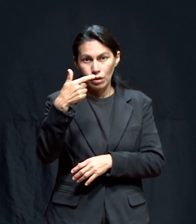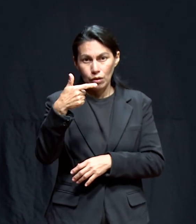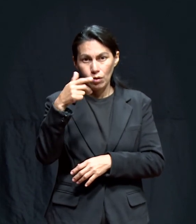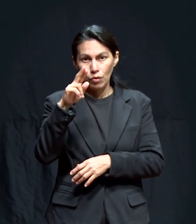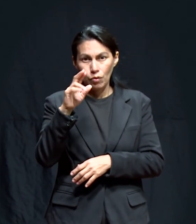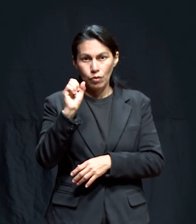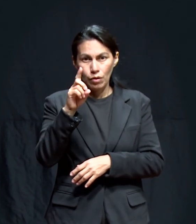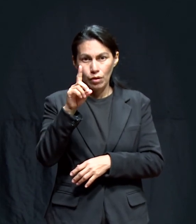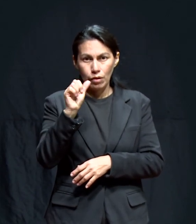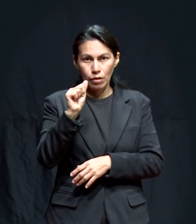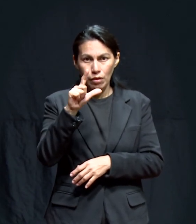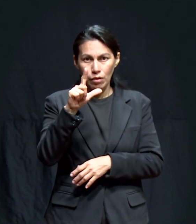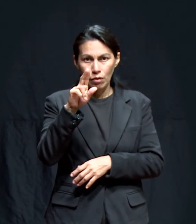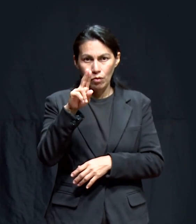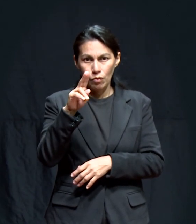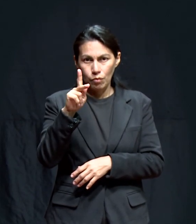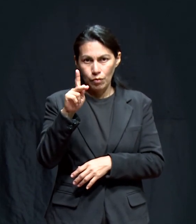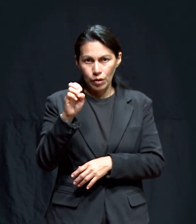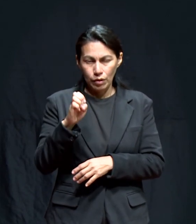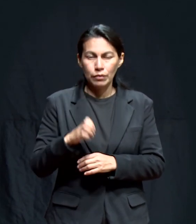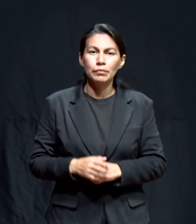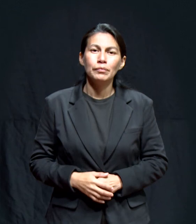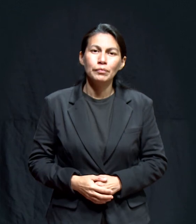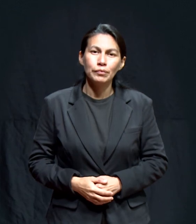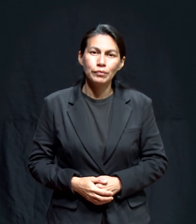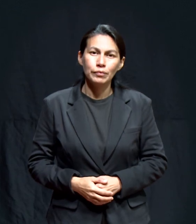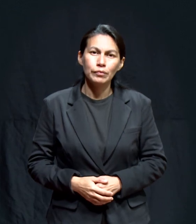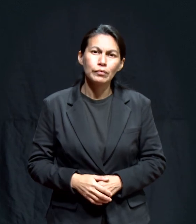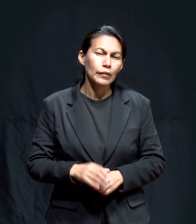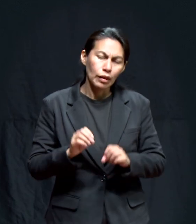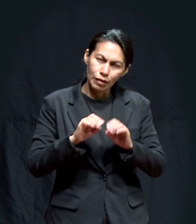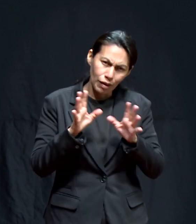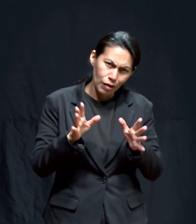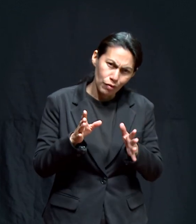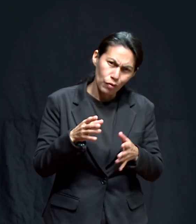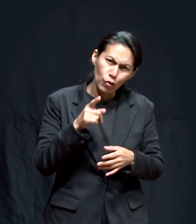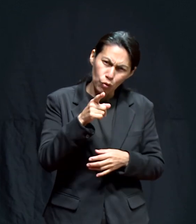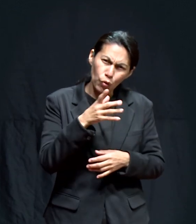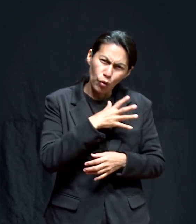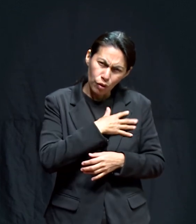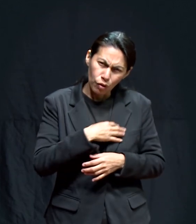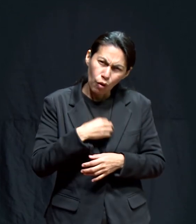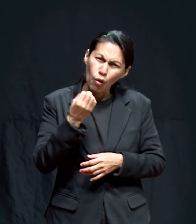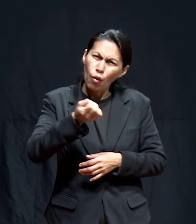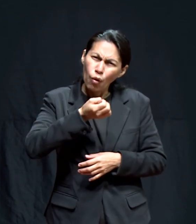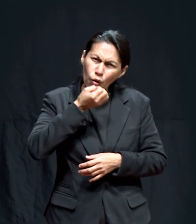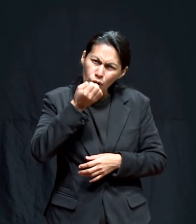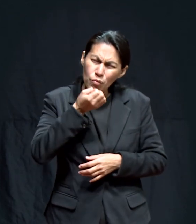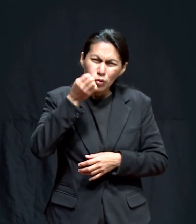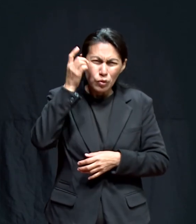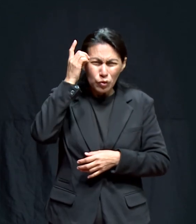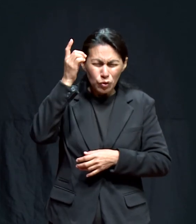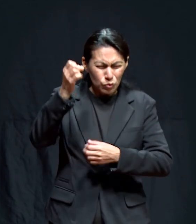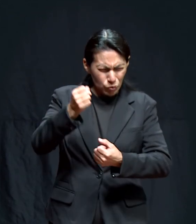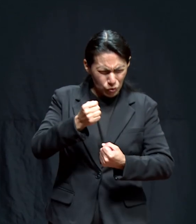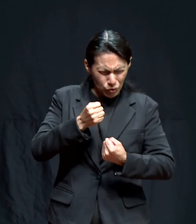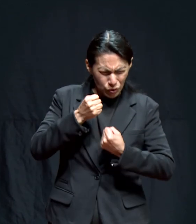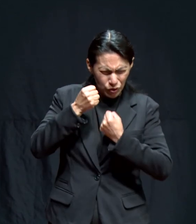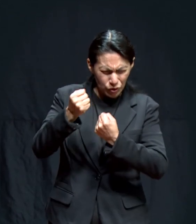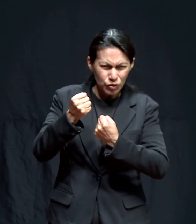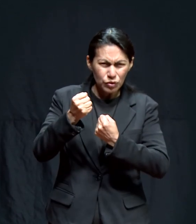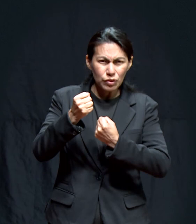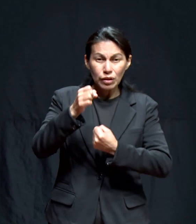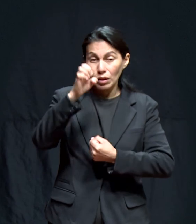Grimilda Estaremos orando por Tu hijo José Guadalupe Que Dios Te dé la